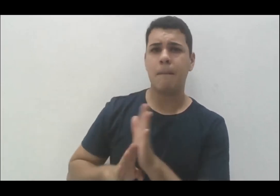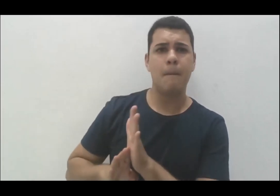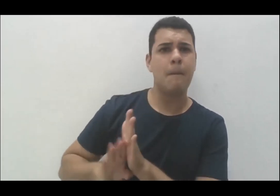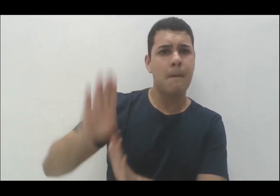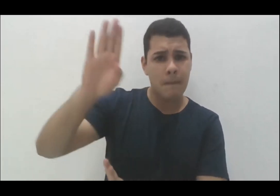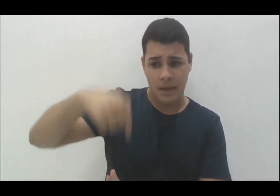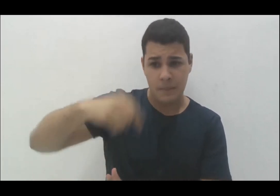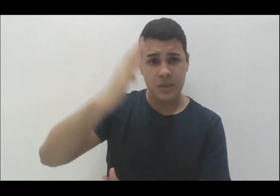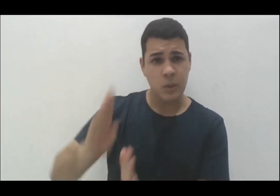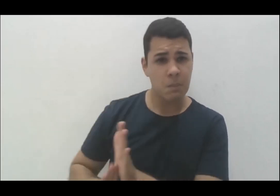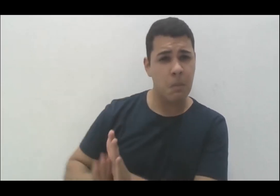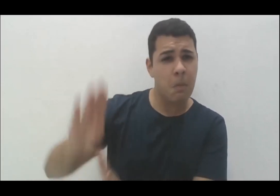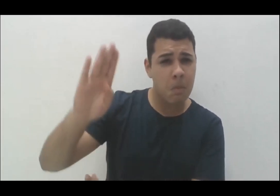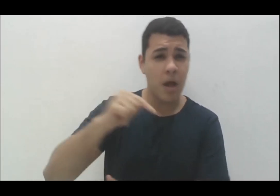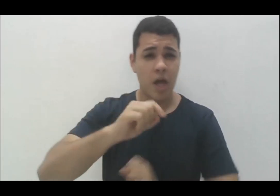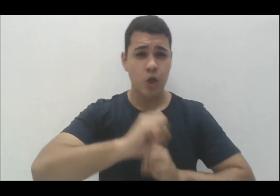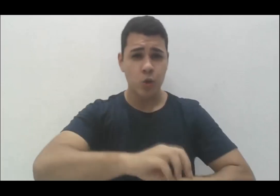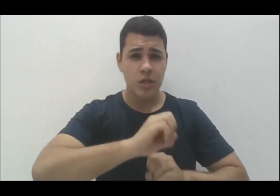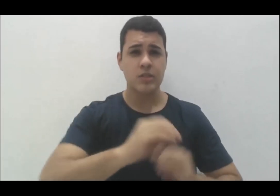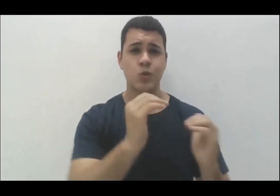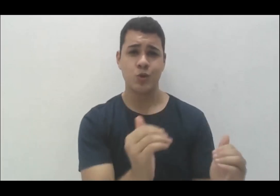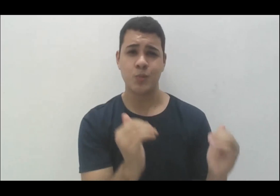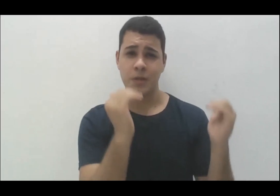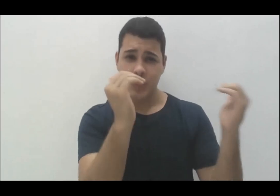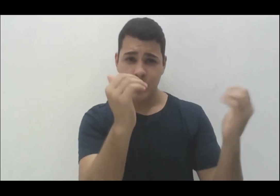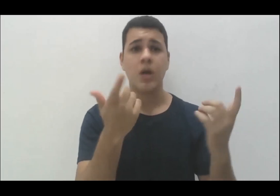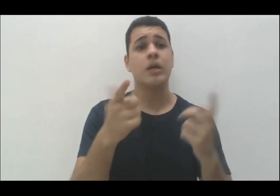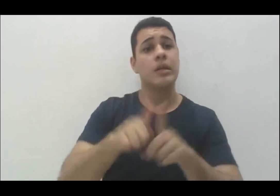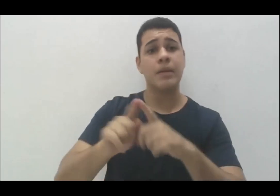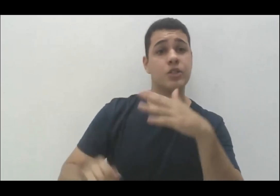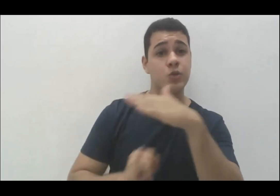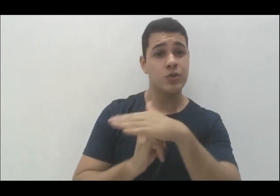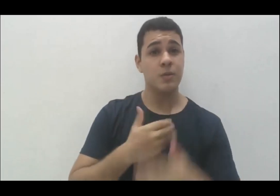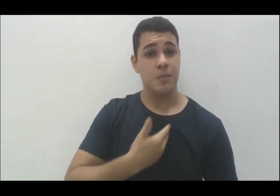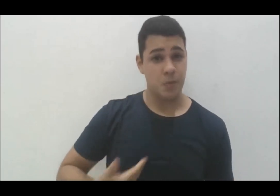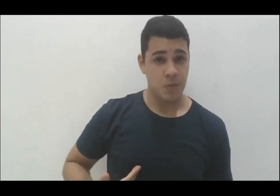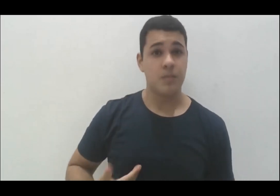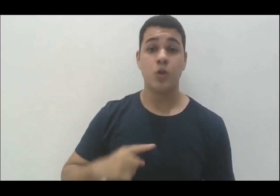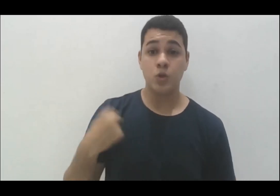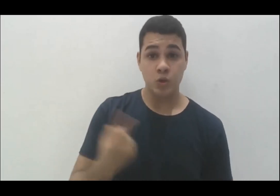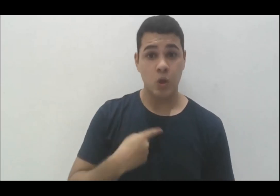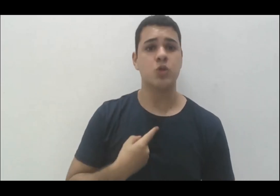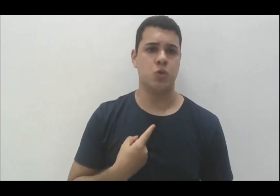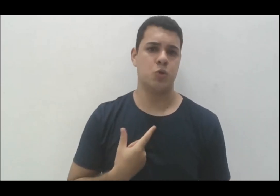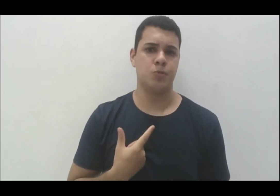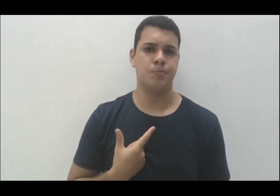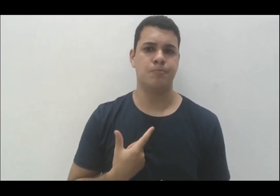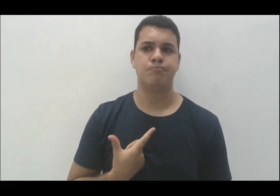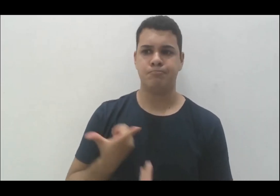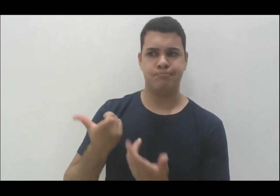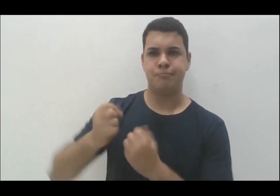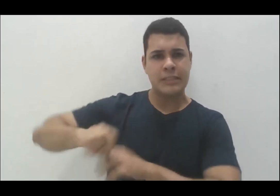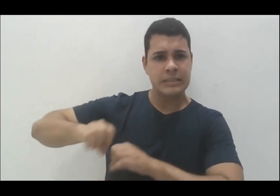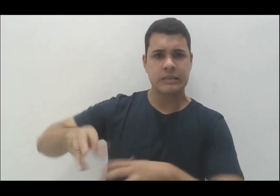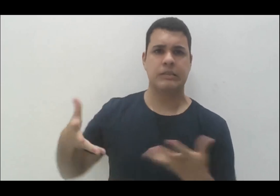na educação superior e nas instituições públicas, nós somos muito mais avançados do que a Europa,